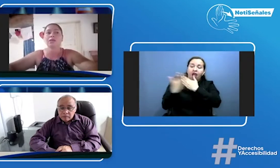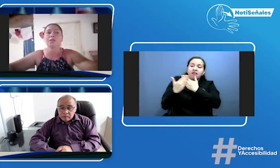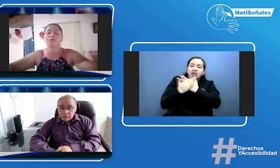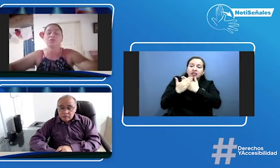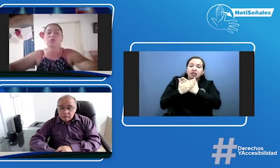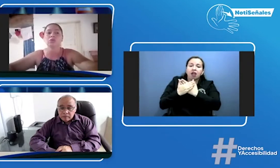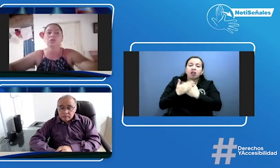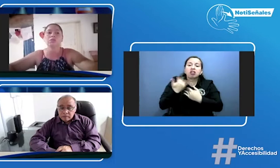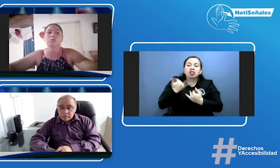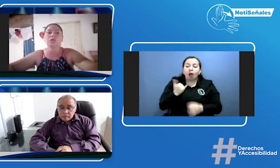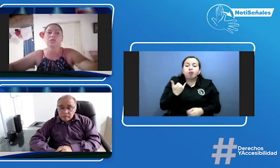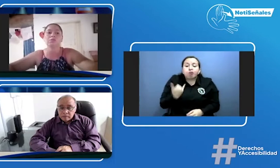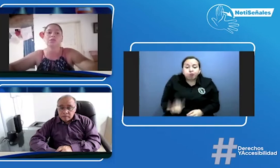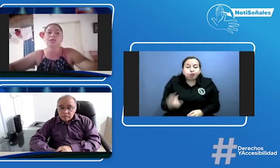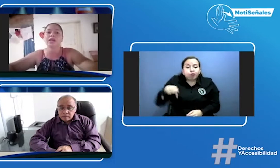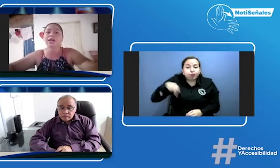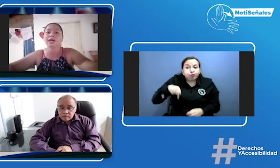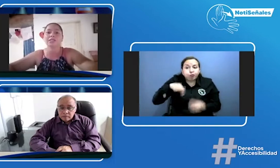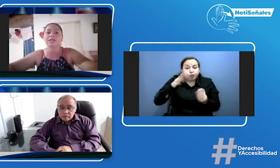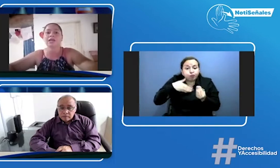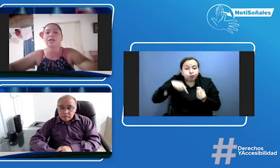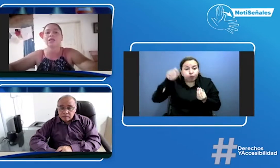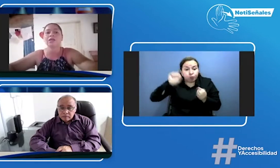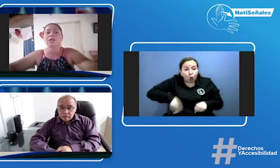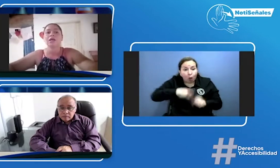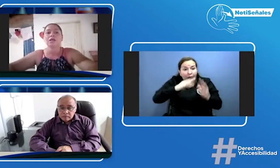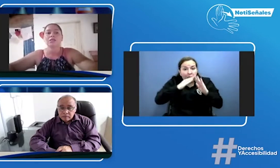el profesor y fue que si podía llegar a la casa dale este